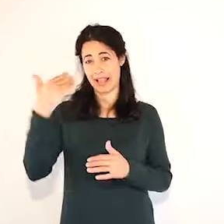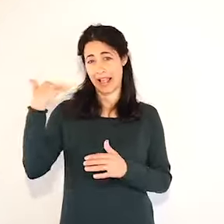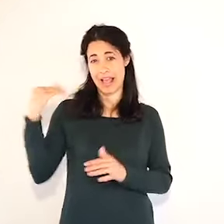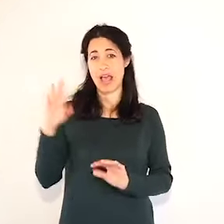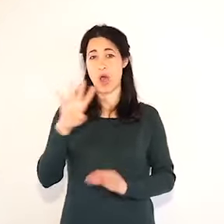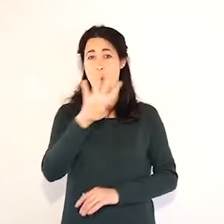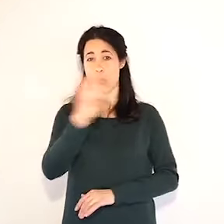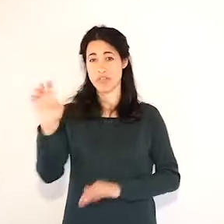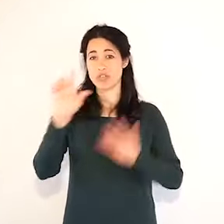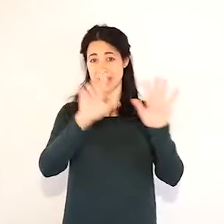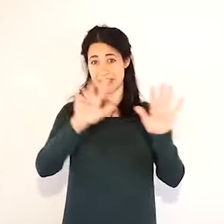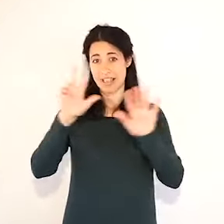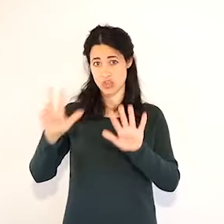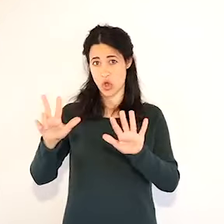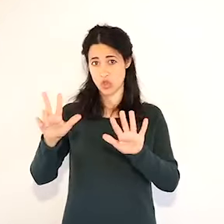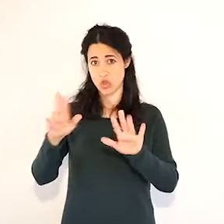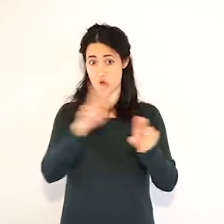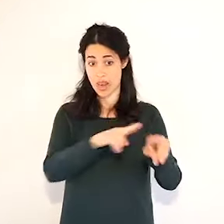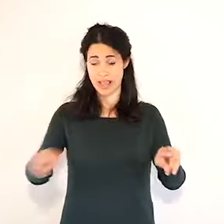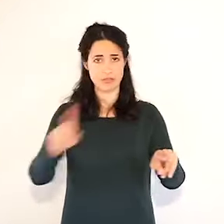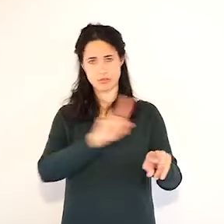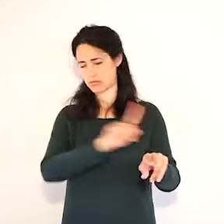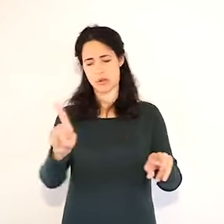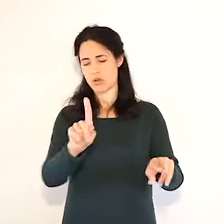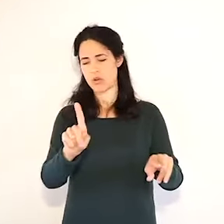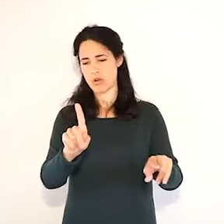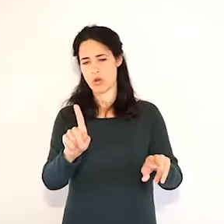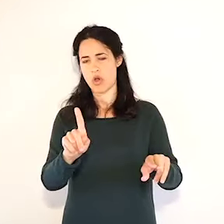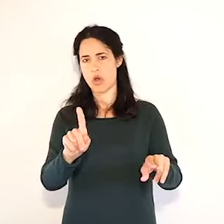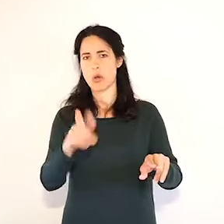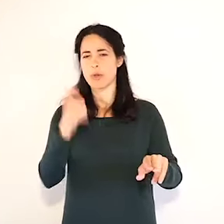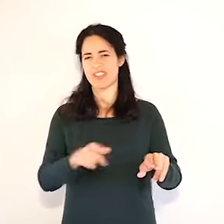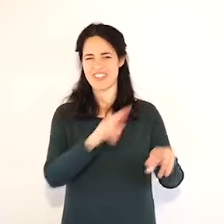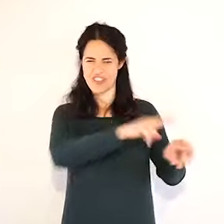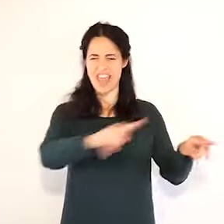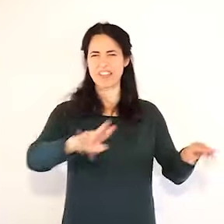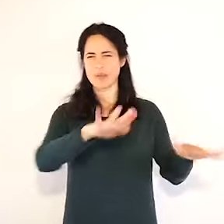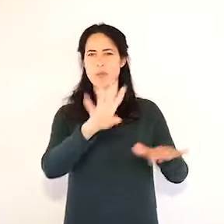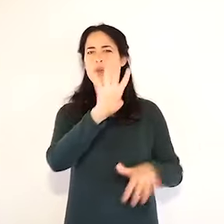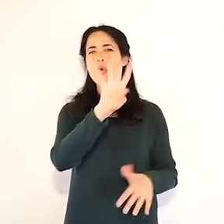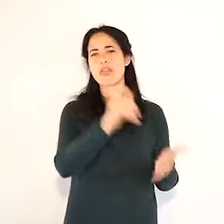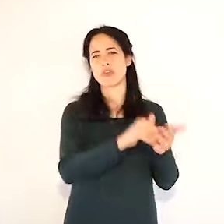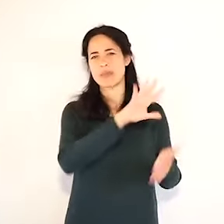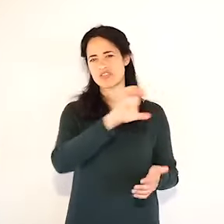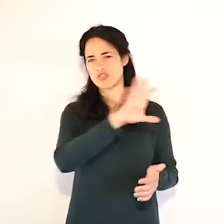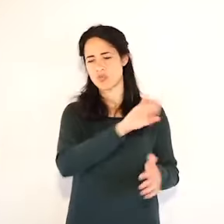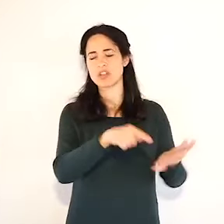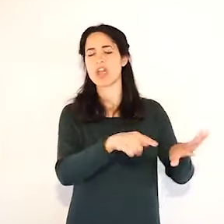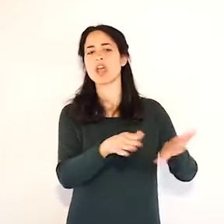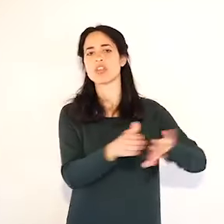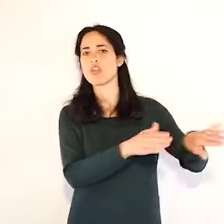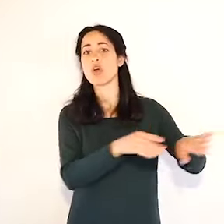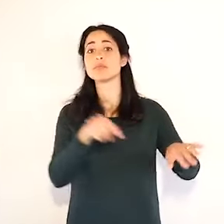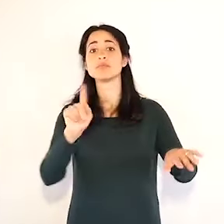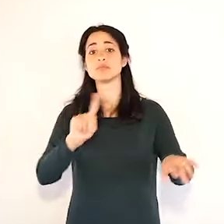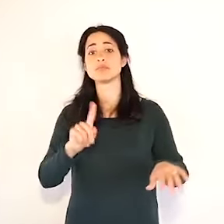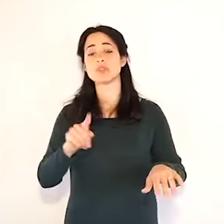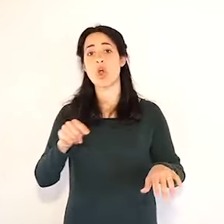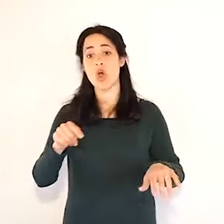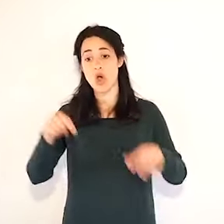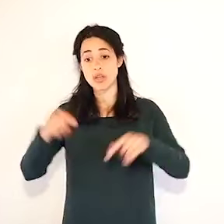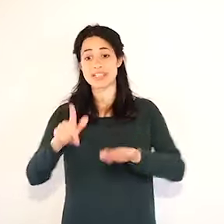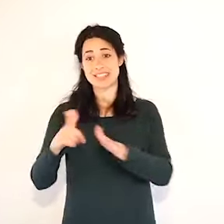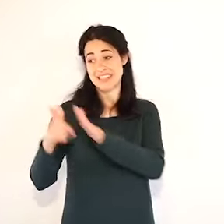in una settimana ne abbiamo liberati 478. Quindi la malattia è una malattia che